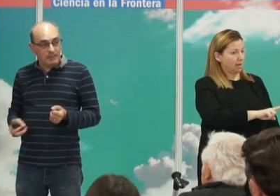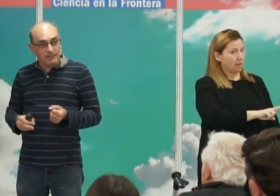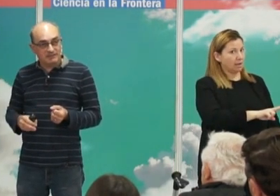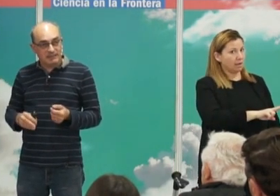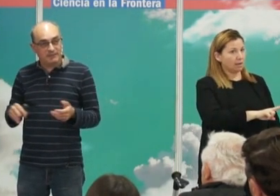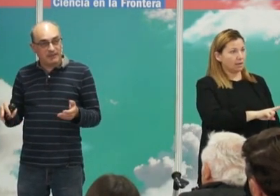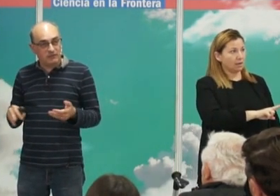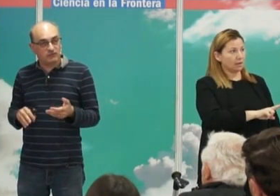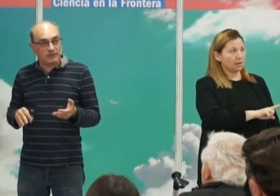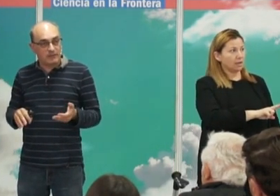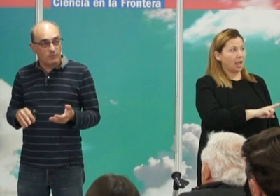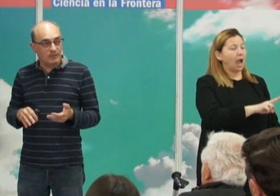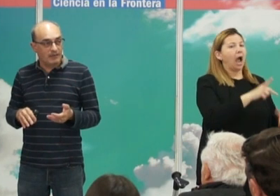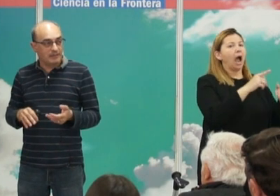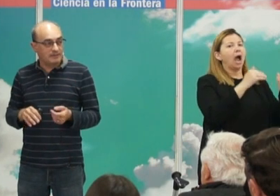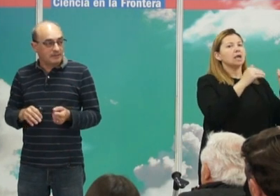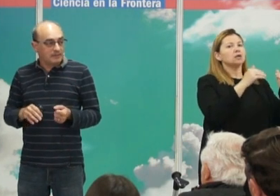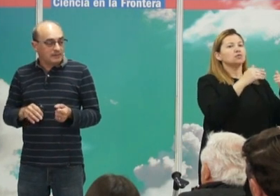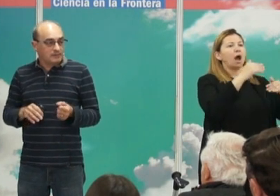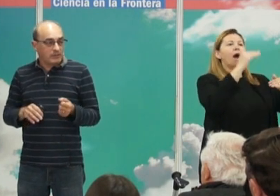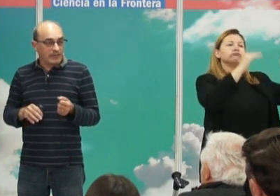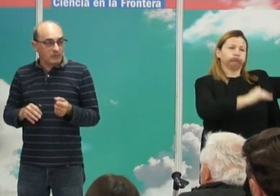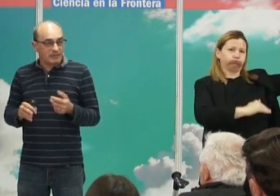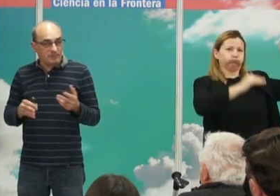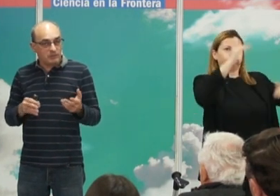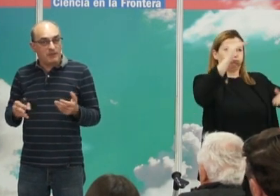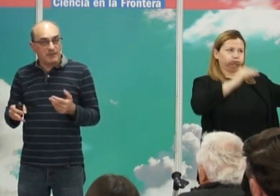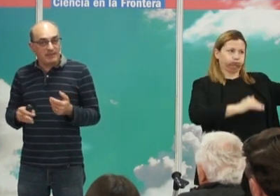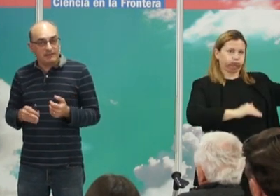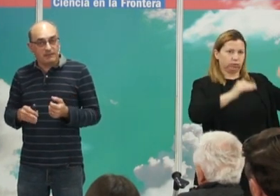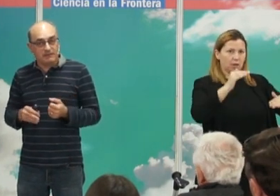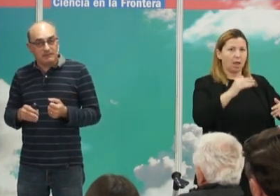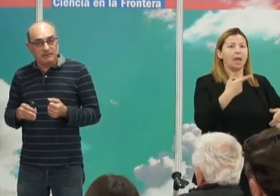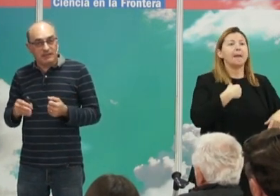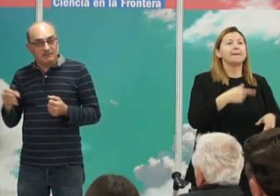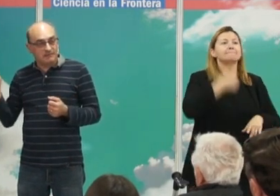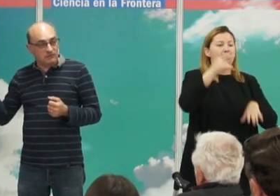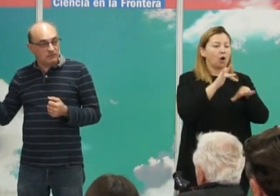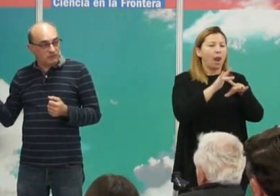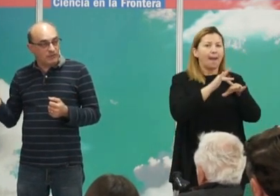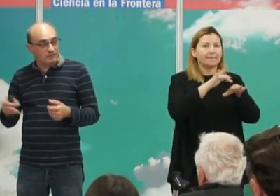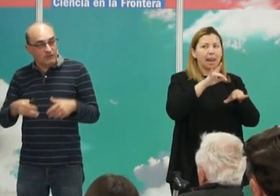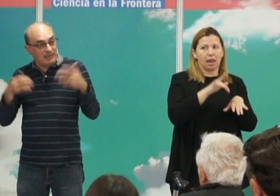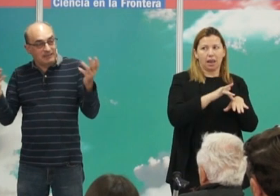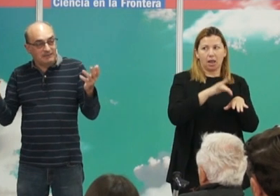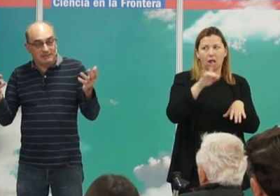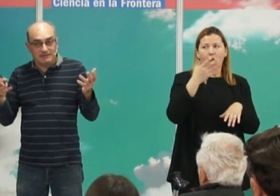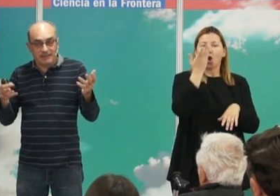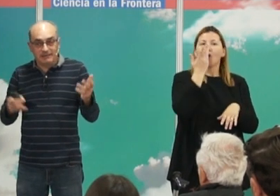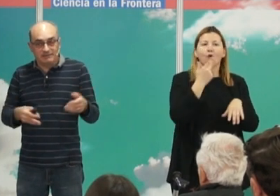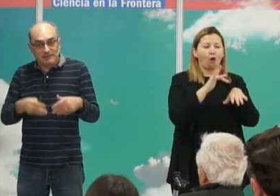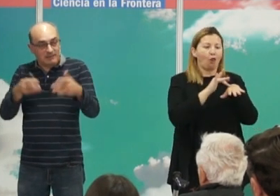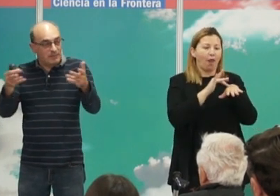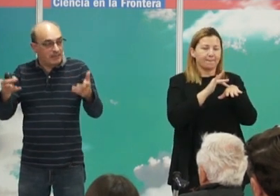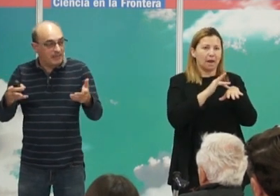una estratificación social muy clara por ejemplo respecto a la pigmentación hay países de estos en los cuales todas las clases